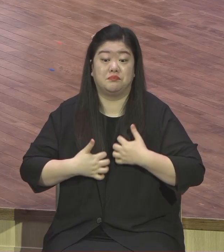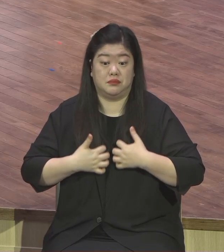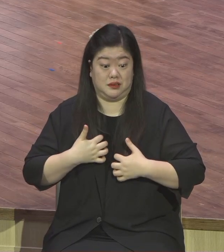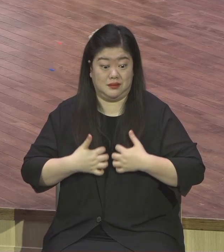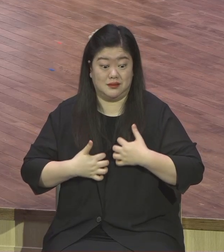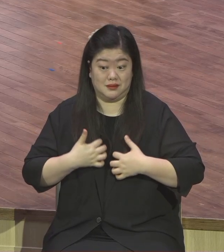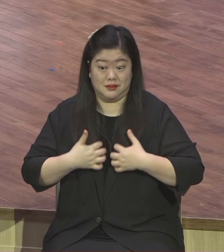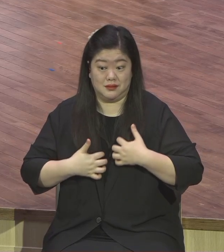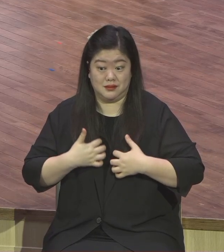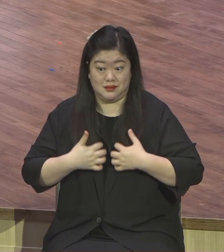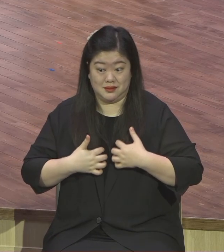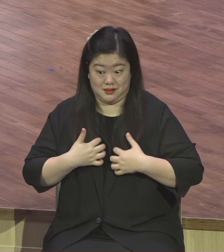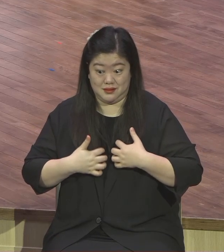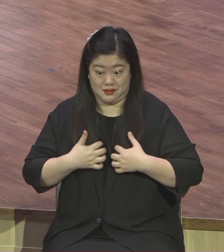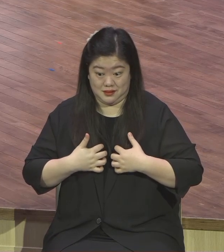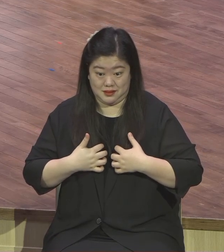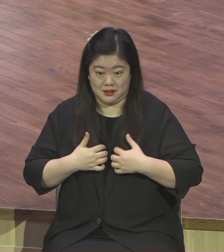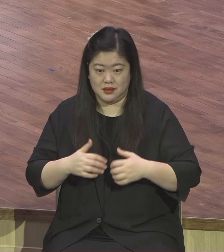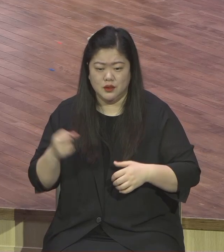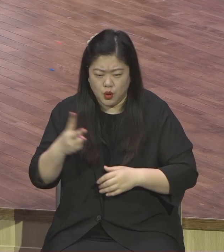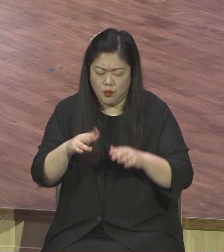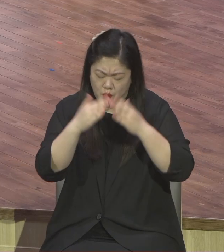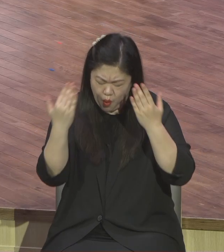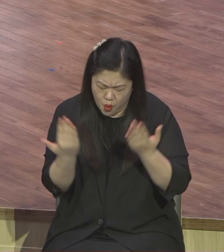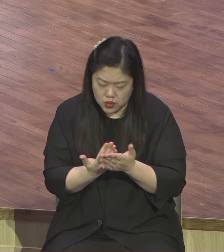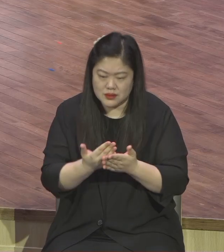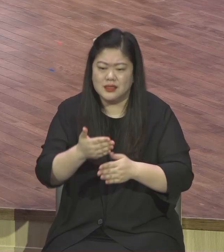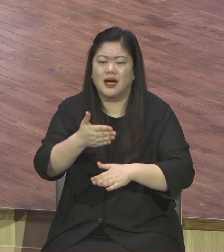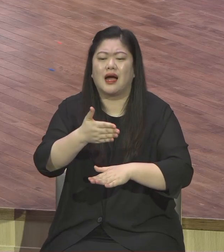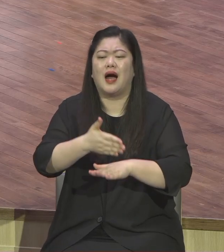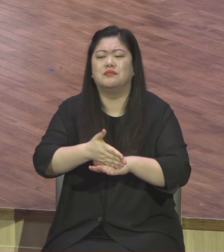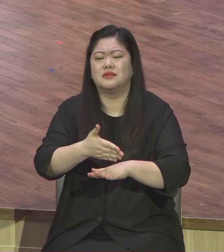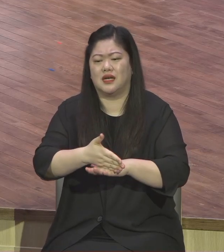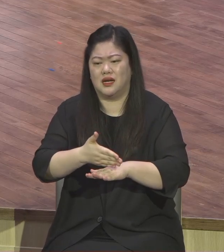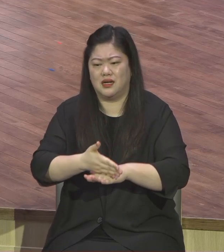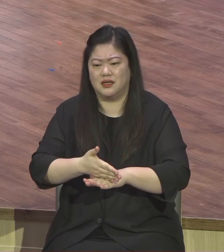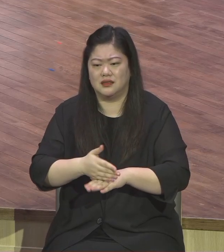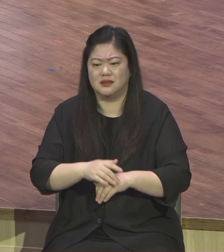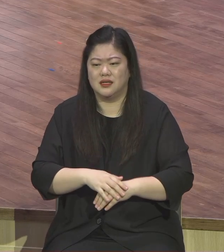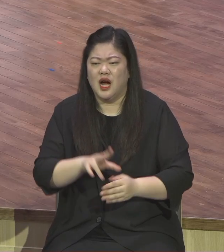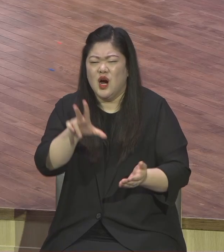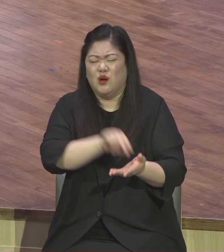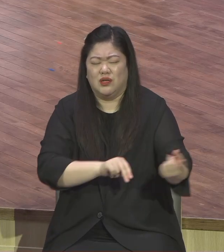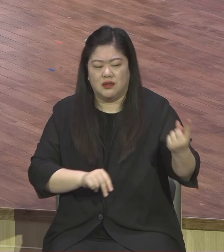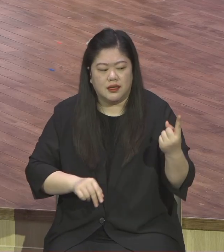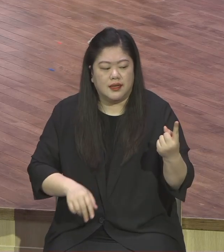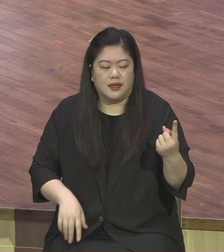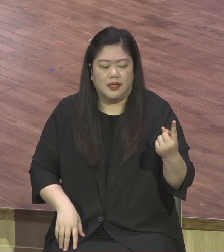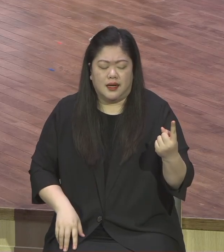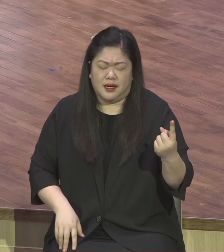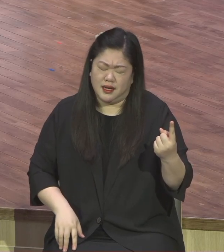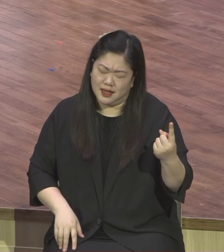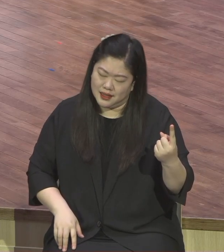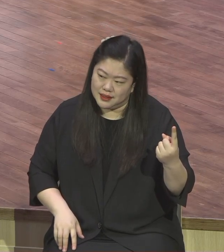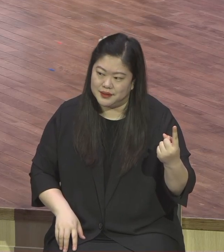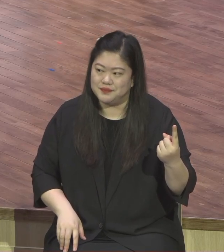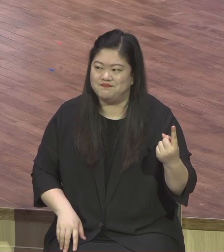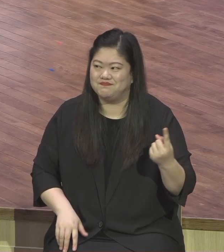모든 일에 감사하시기 바랍니다. 좋은 일이든 안 좋은 일이든 상관없어. 결국은 합령하여 성을 잃을 거니까.